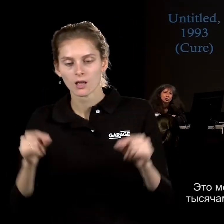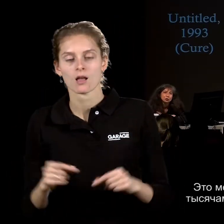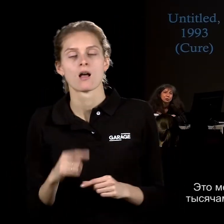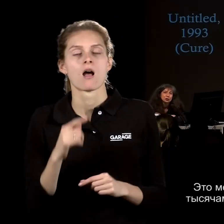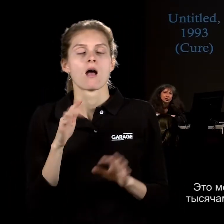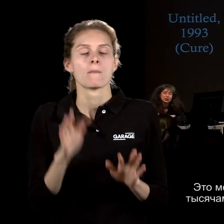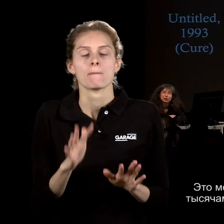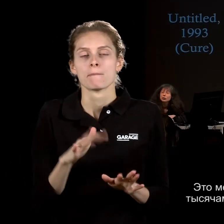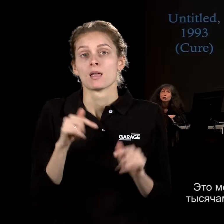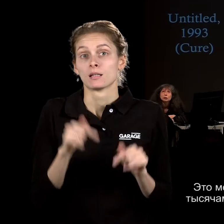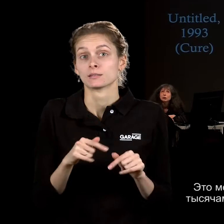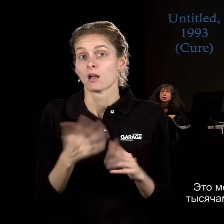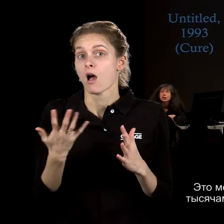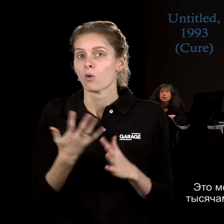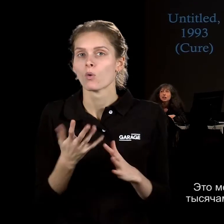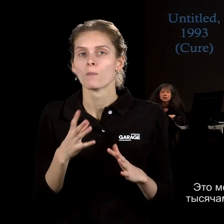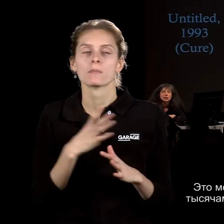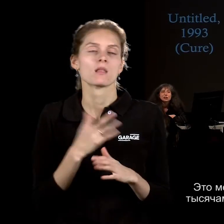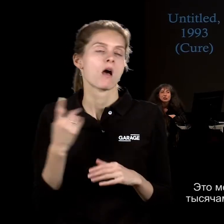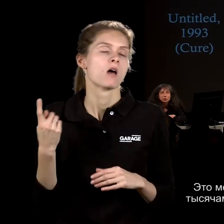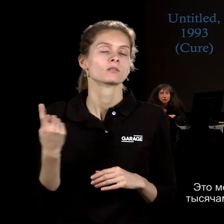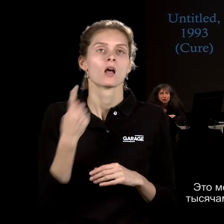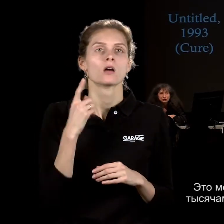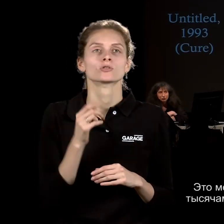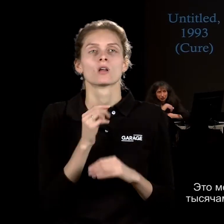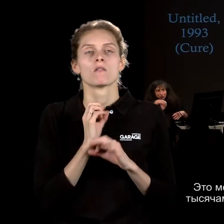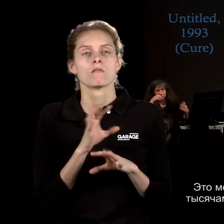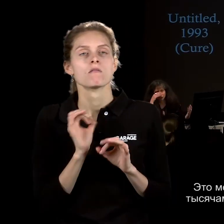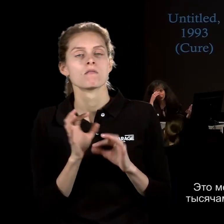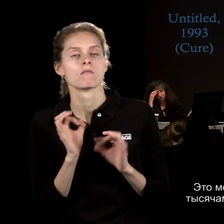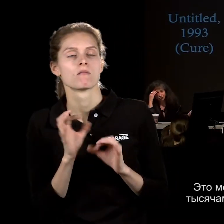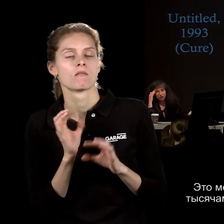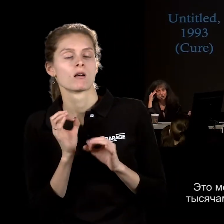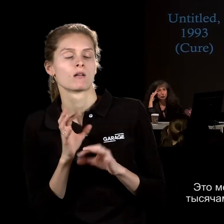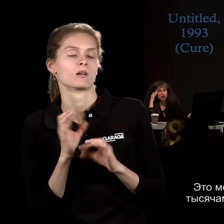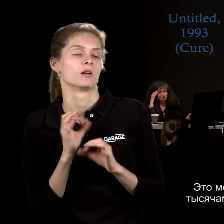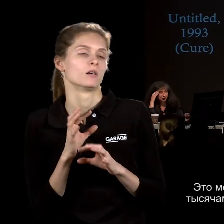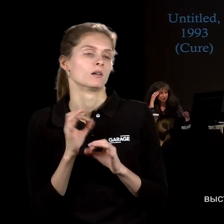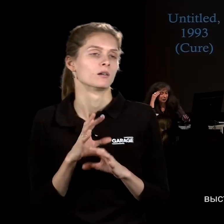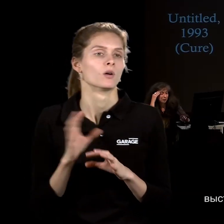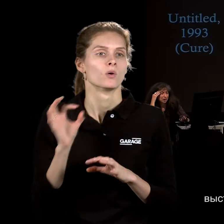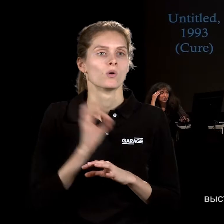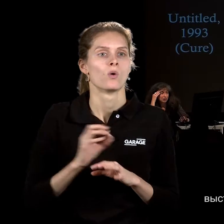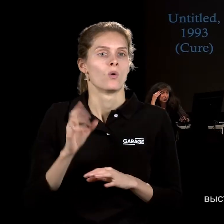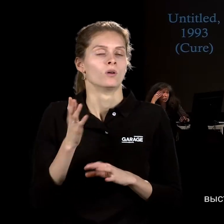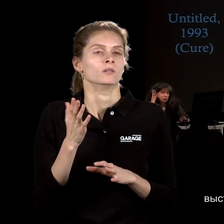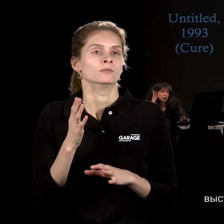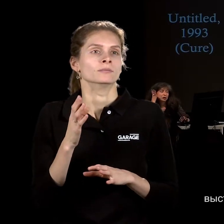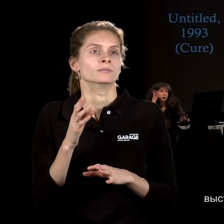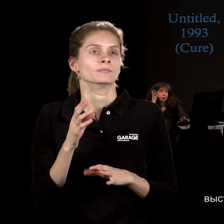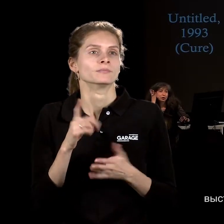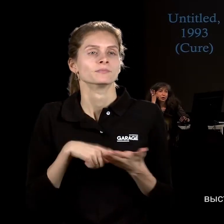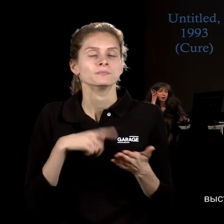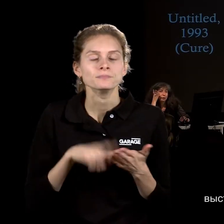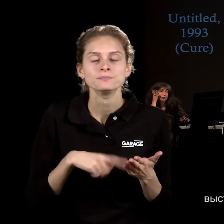прочёл проповедь с 40 тысяч монахов. есть такие тоже с какими-то идеями чудес связаны. И вот этот